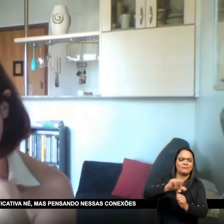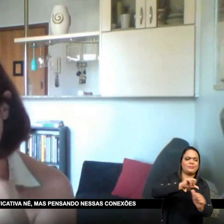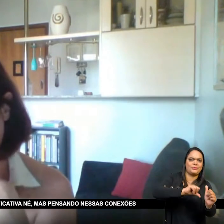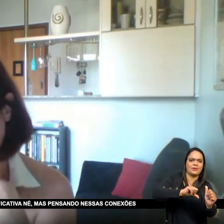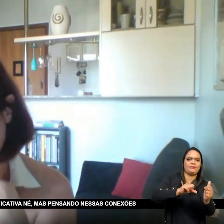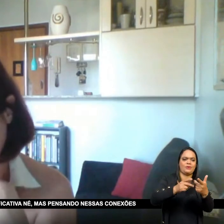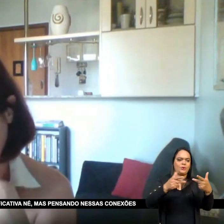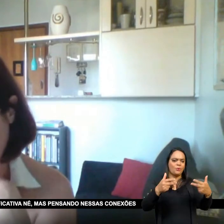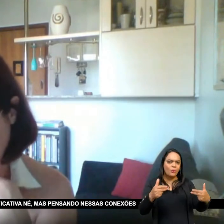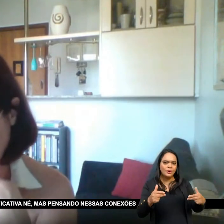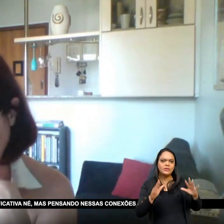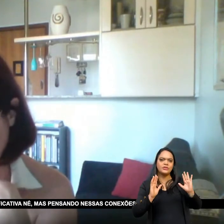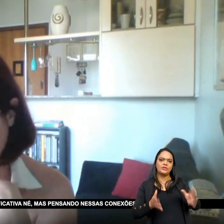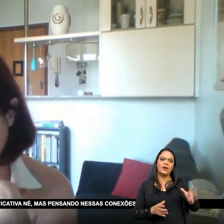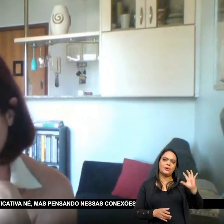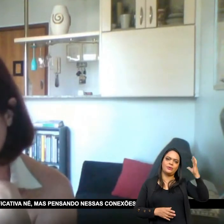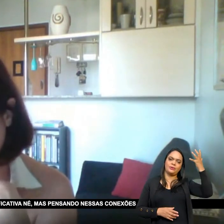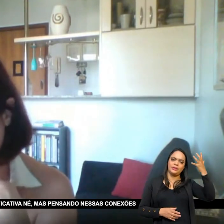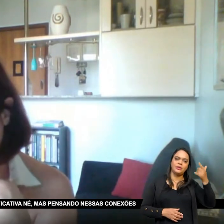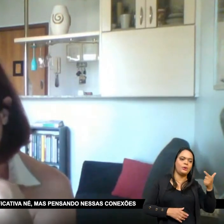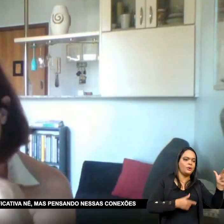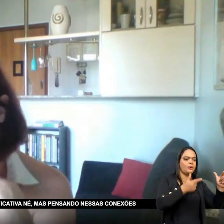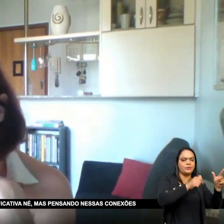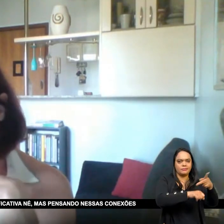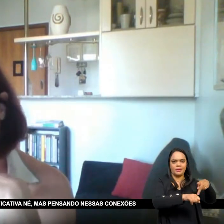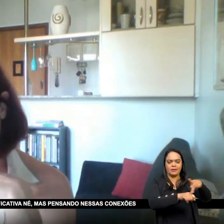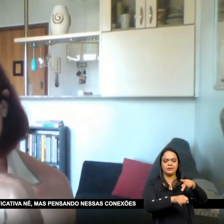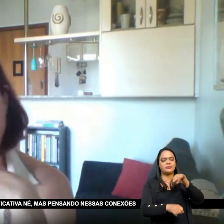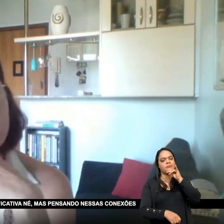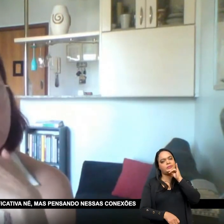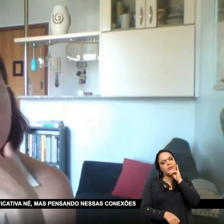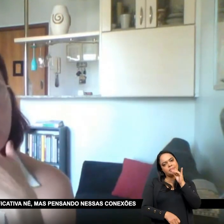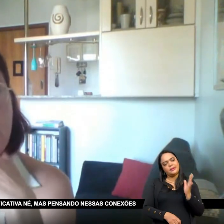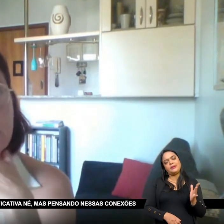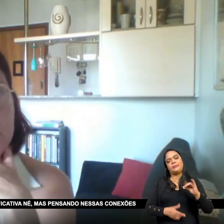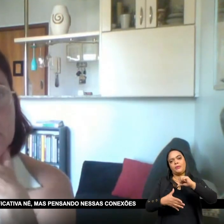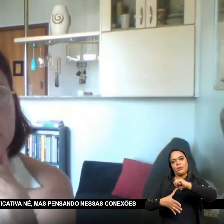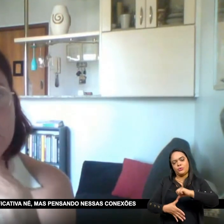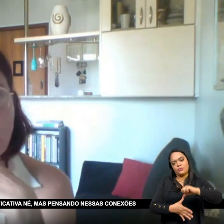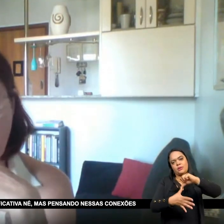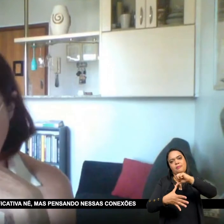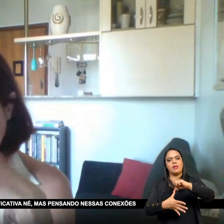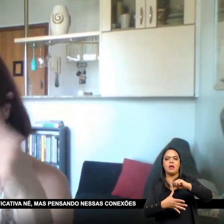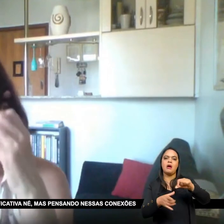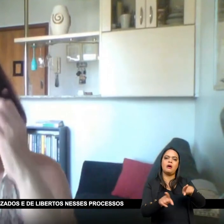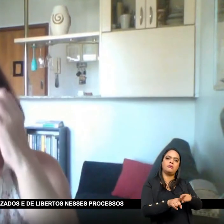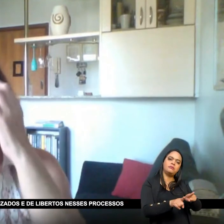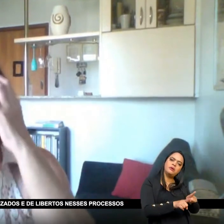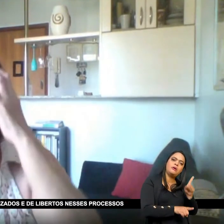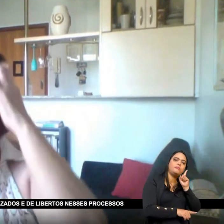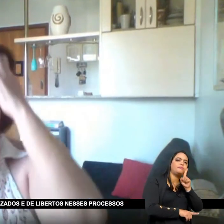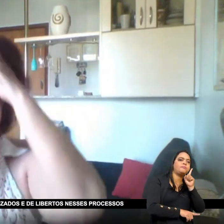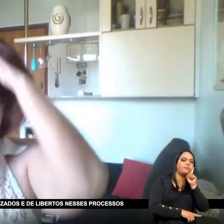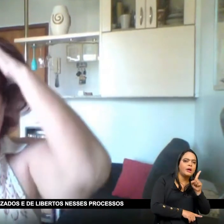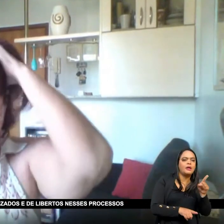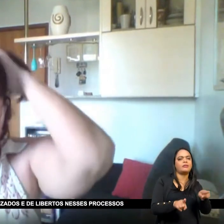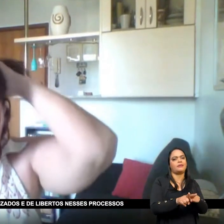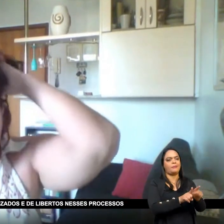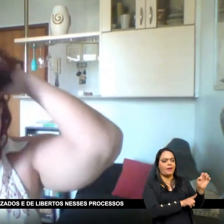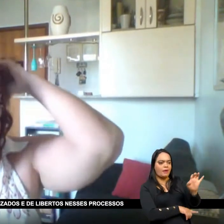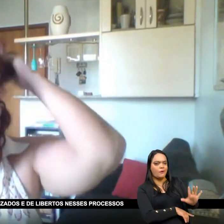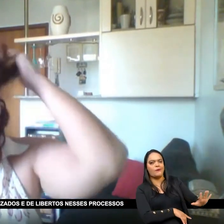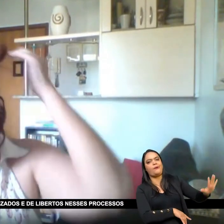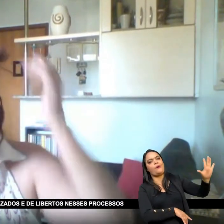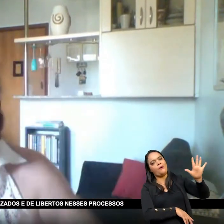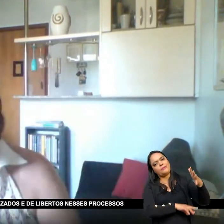Cuba Seja bastante Significativo Mas pensando Nessas conexões Nessa questão Da